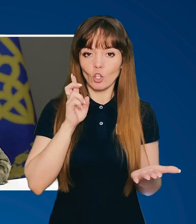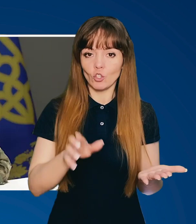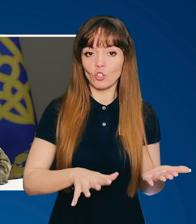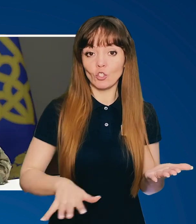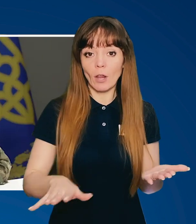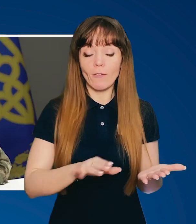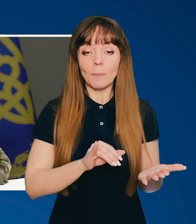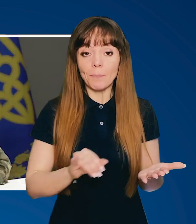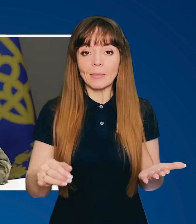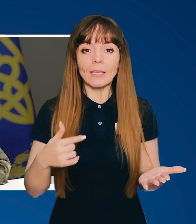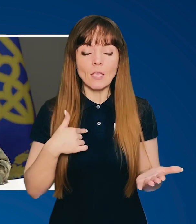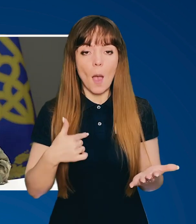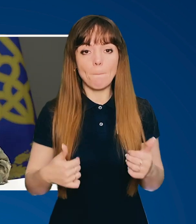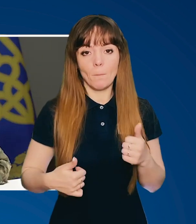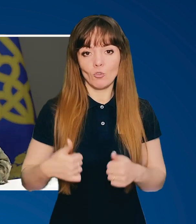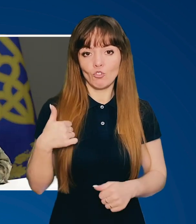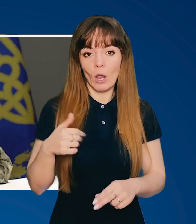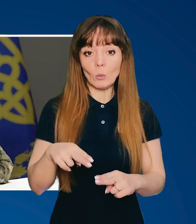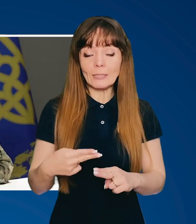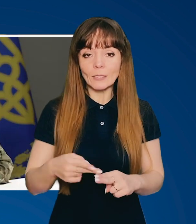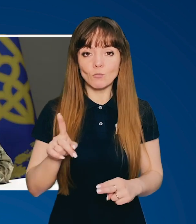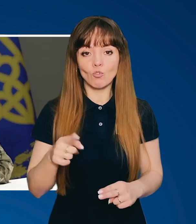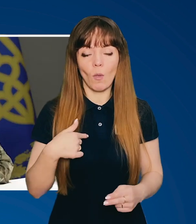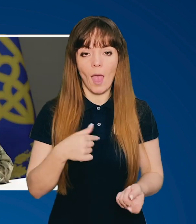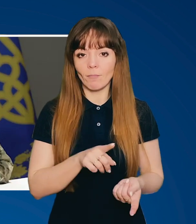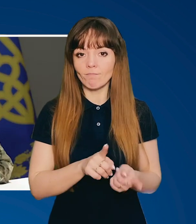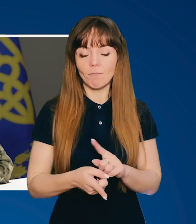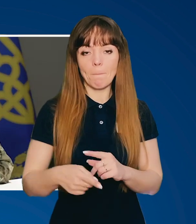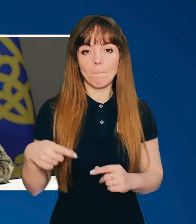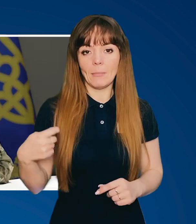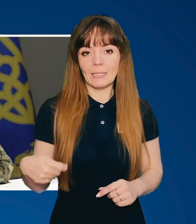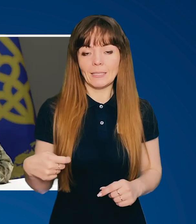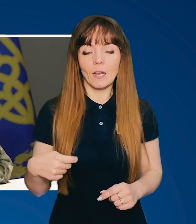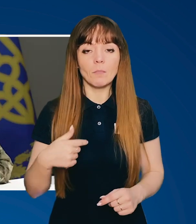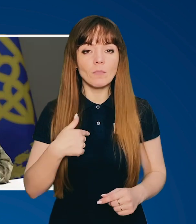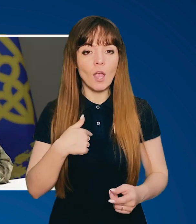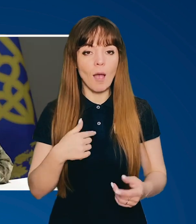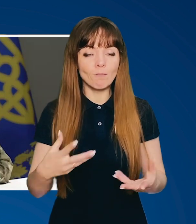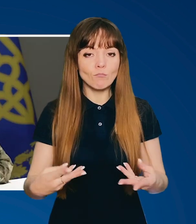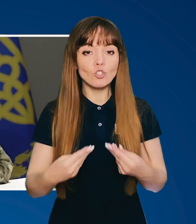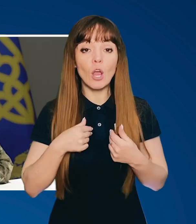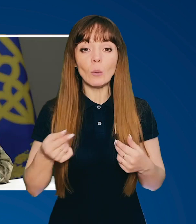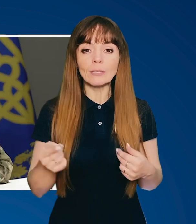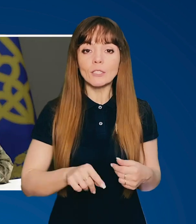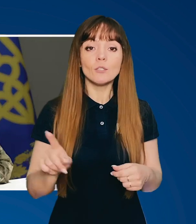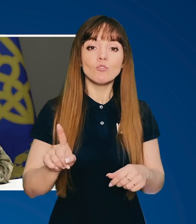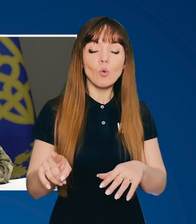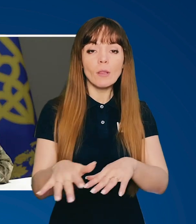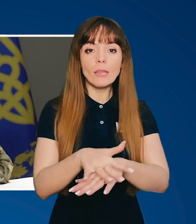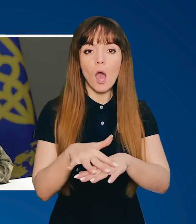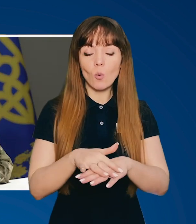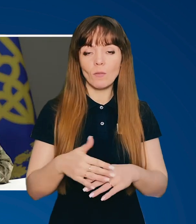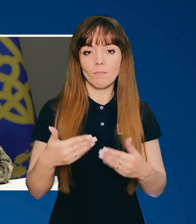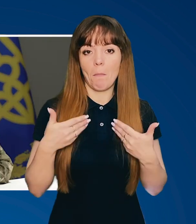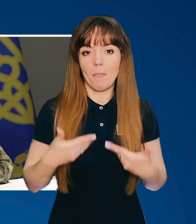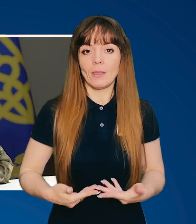І я пишаюся тим, що я став президентом, пишаюся тим, що народ мене обрав.